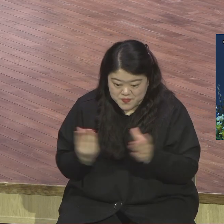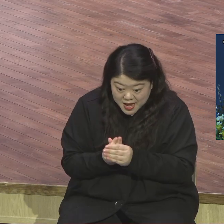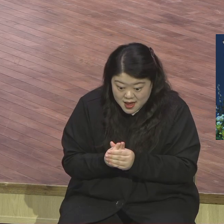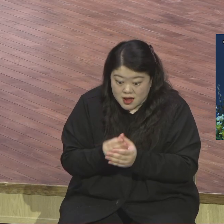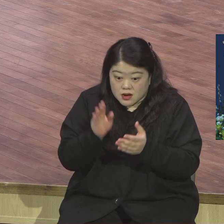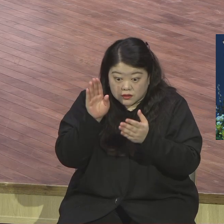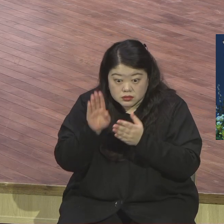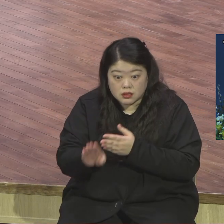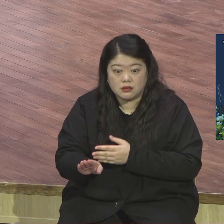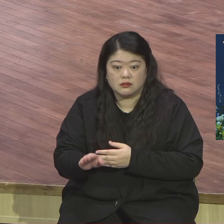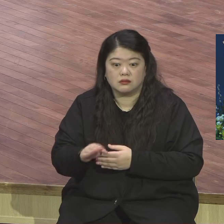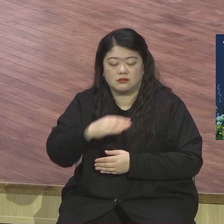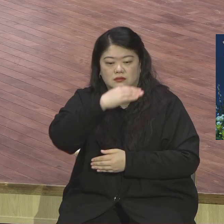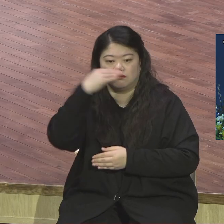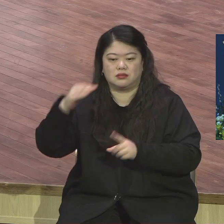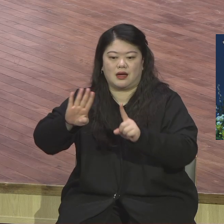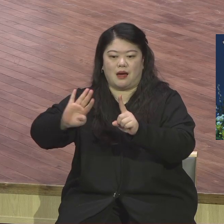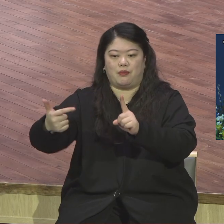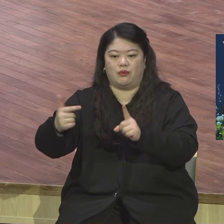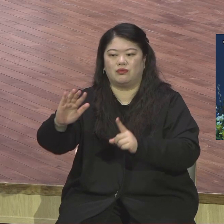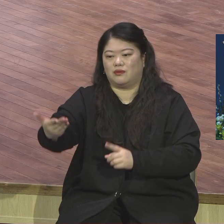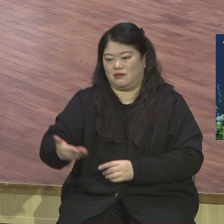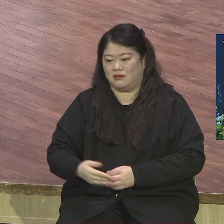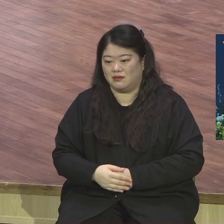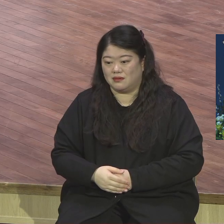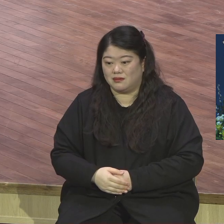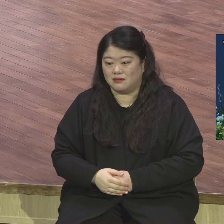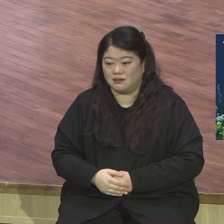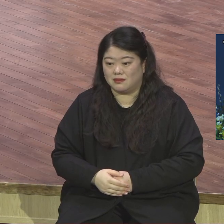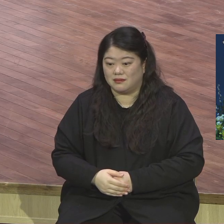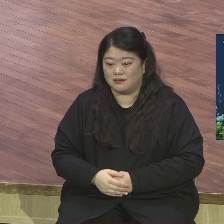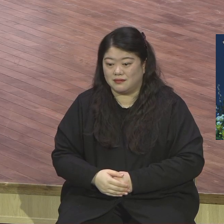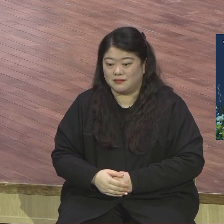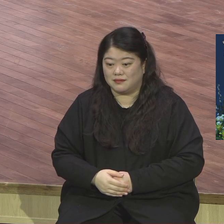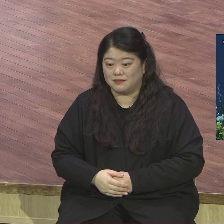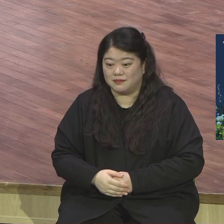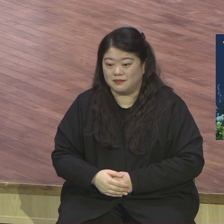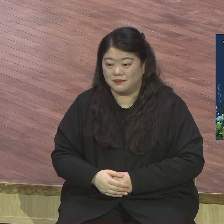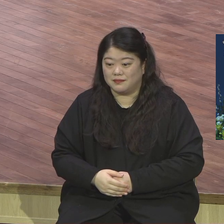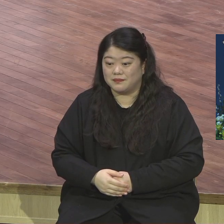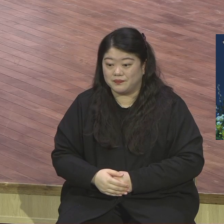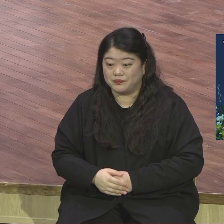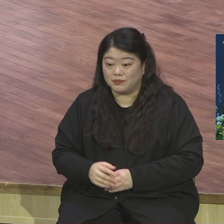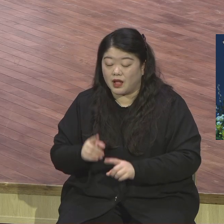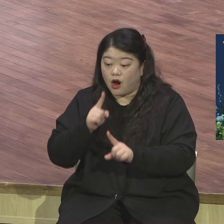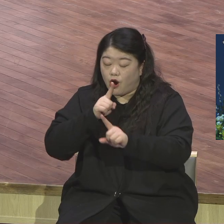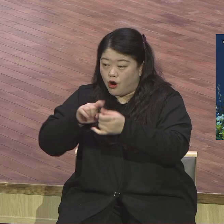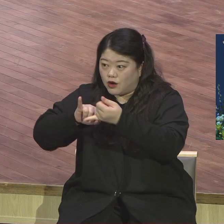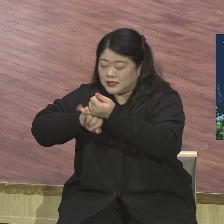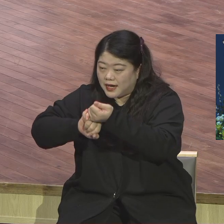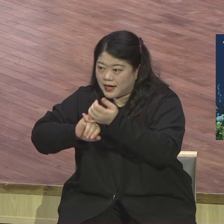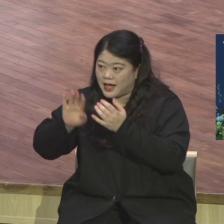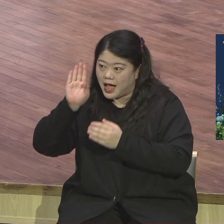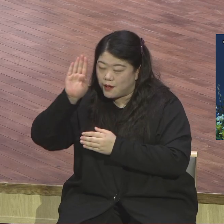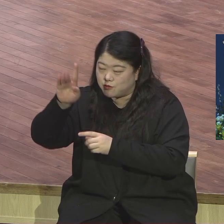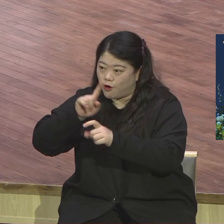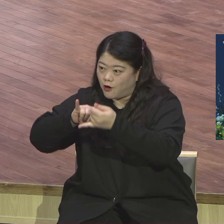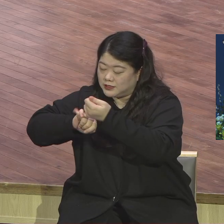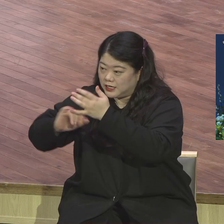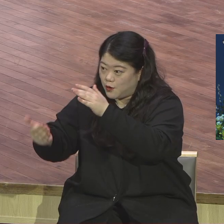받는다 우리가 이런 근본적으로 가지고 있어야 할 언약적 비전이 있어야 돼요 하나님의 쓰임 받는